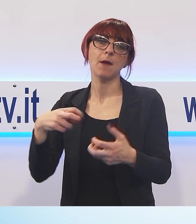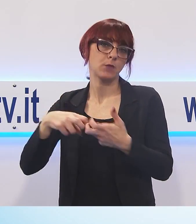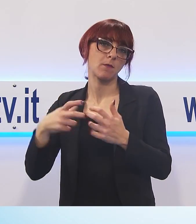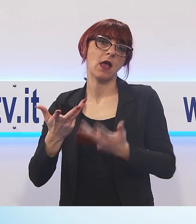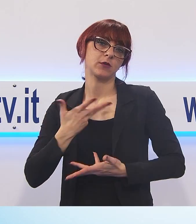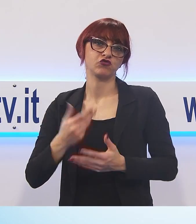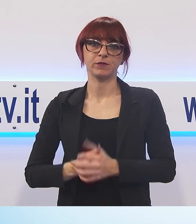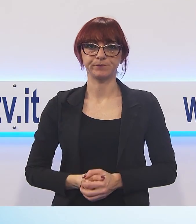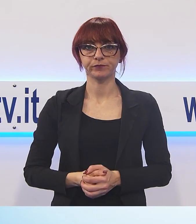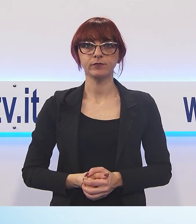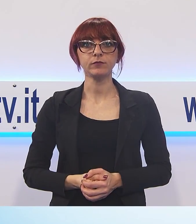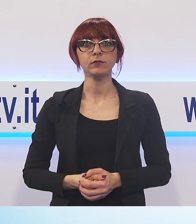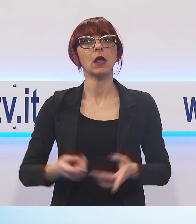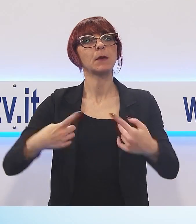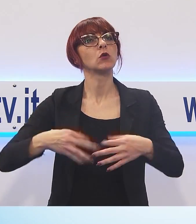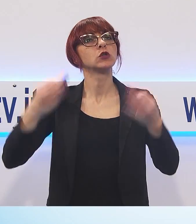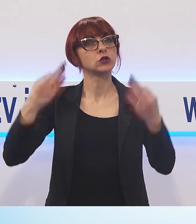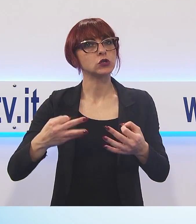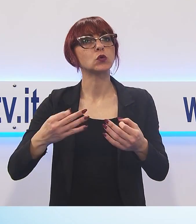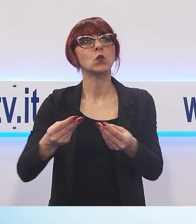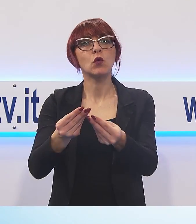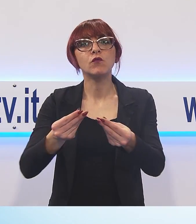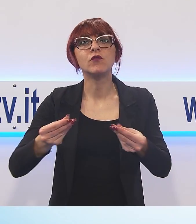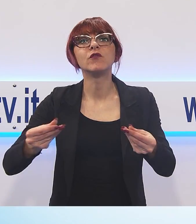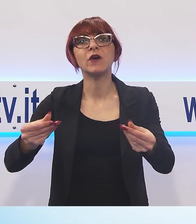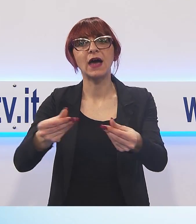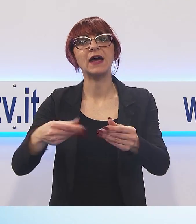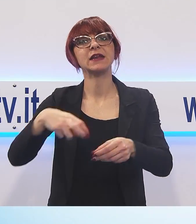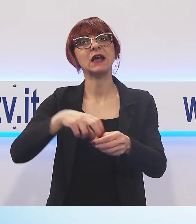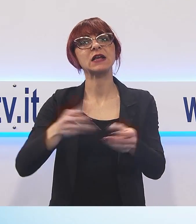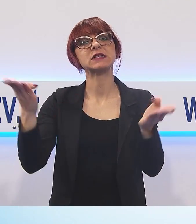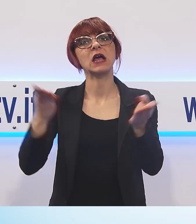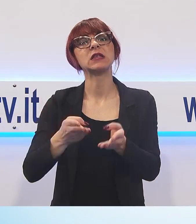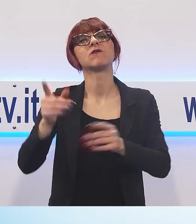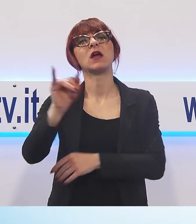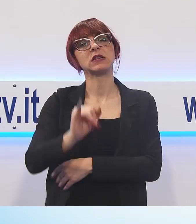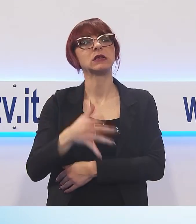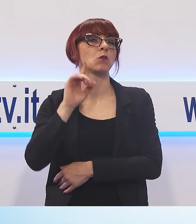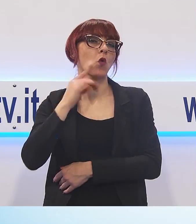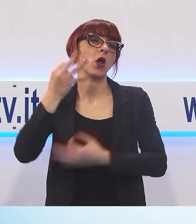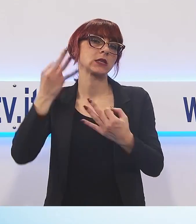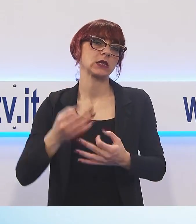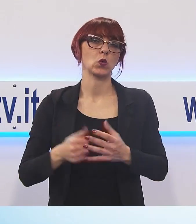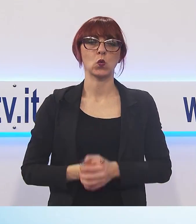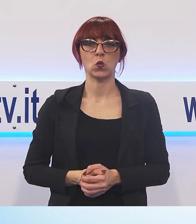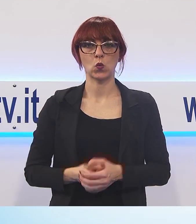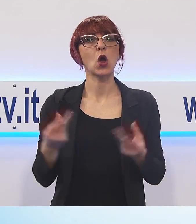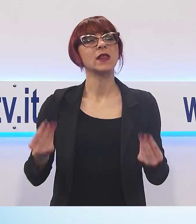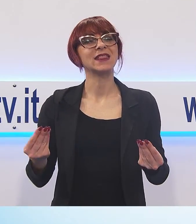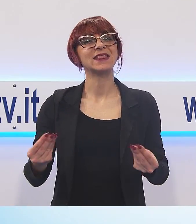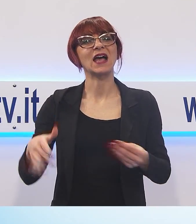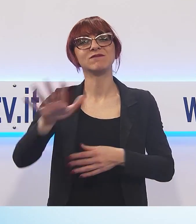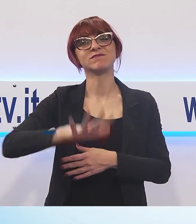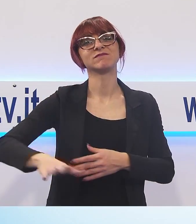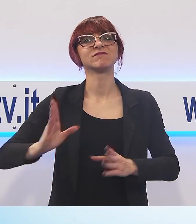però vogliamo ribadire che avremo comunque una discreta farina di castagne nella Valle del Serchio e sono tanti i metati accesi che in questo periodo stanno cullando